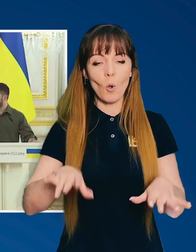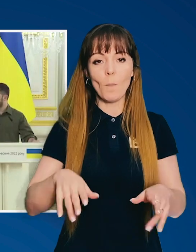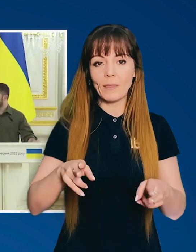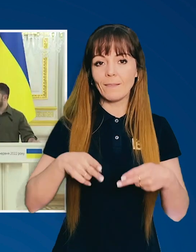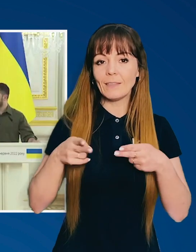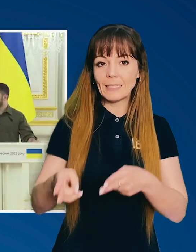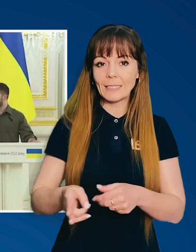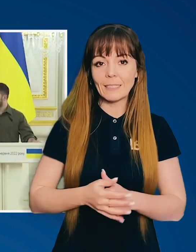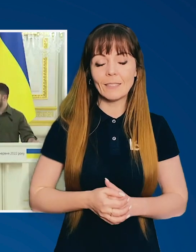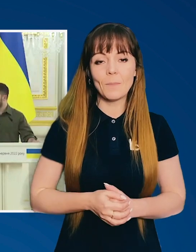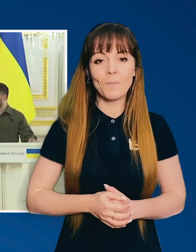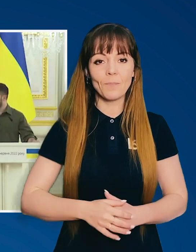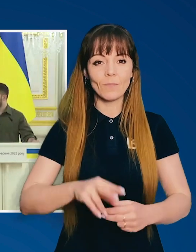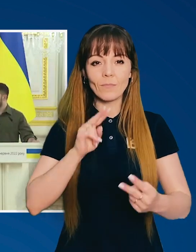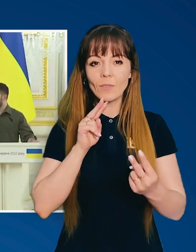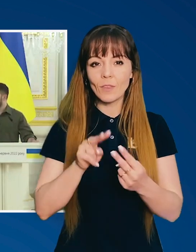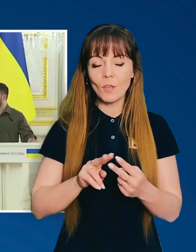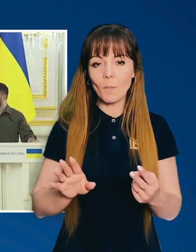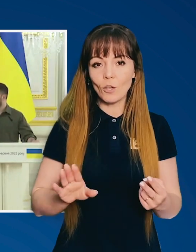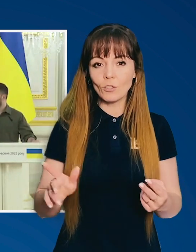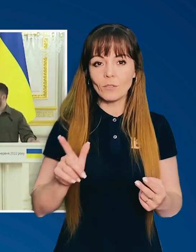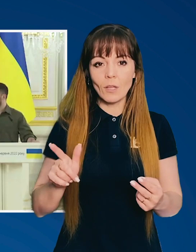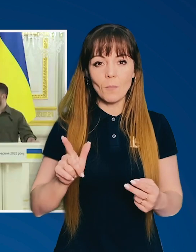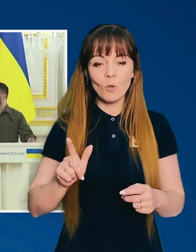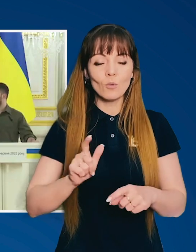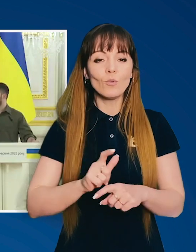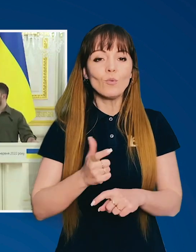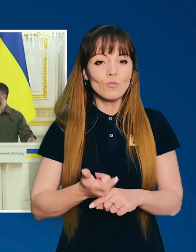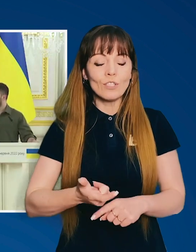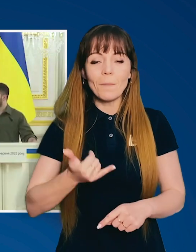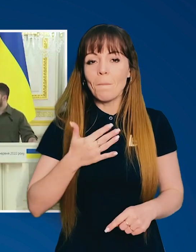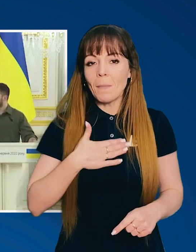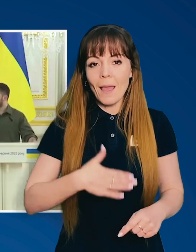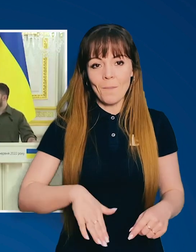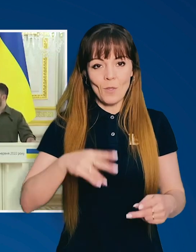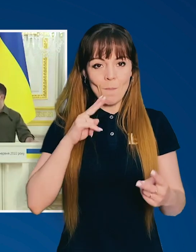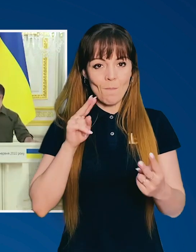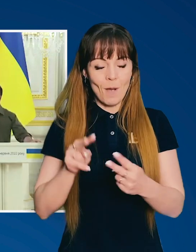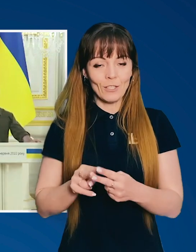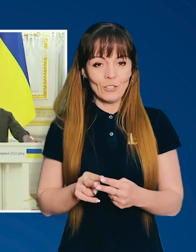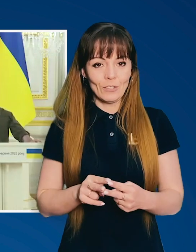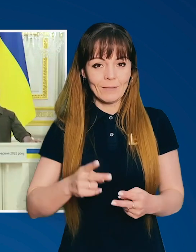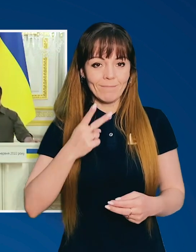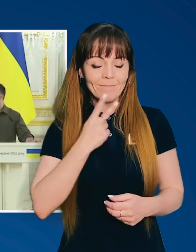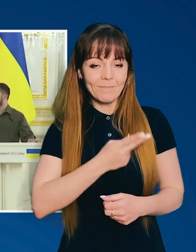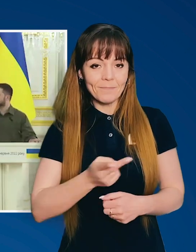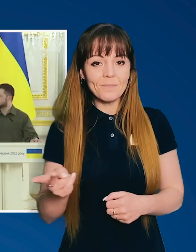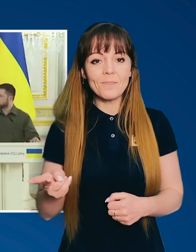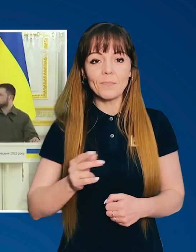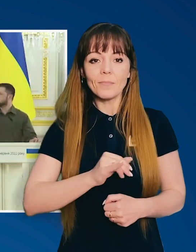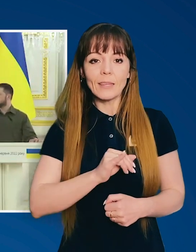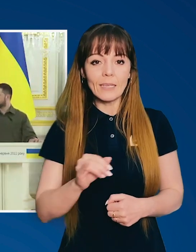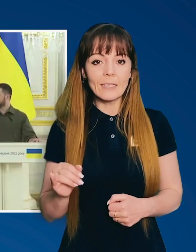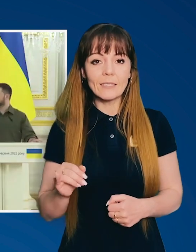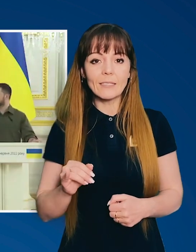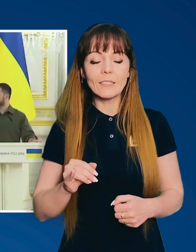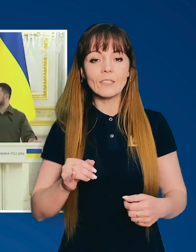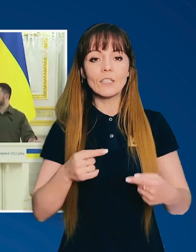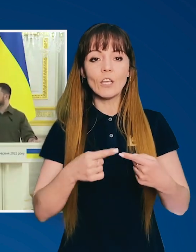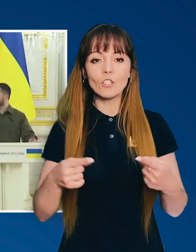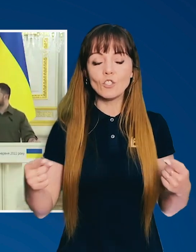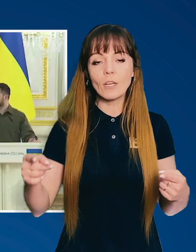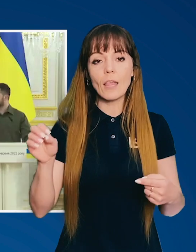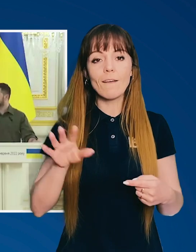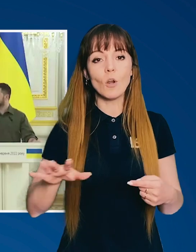експромтний візит. Коли я бачився з тобою, дуже приємно бачити і